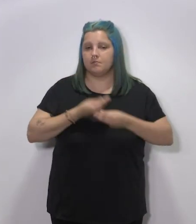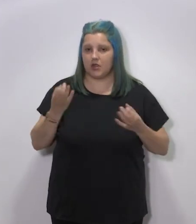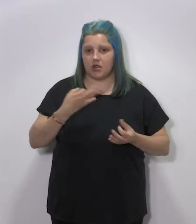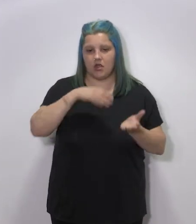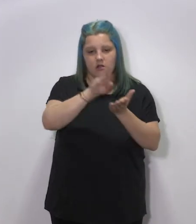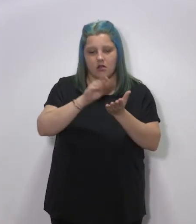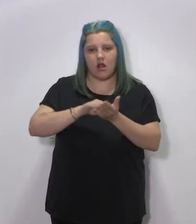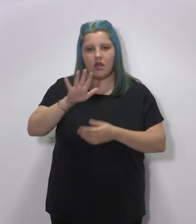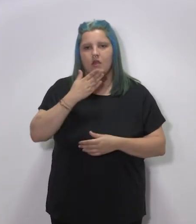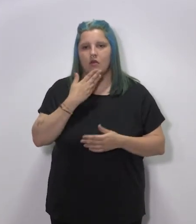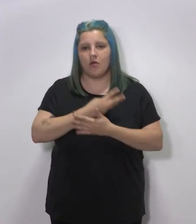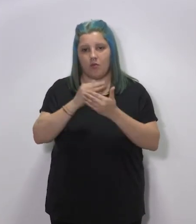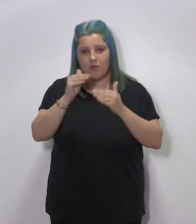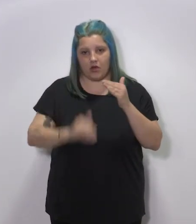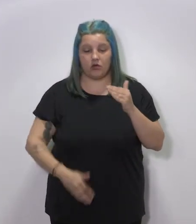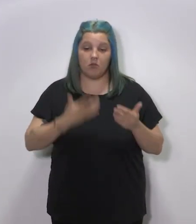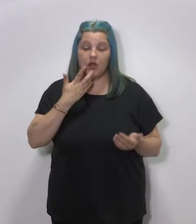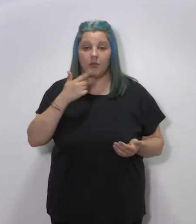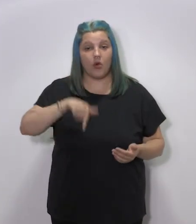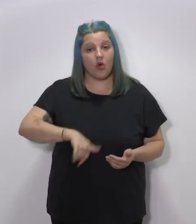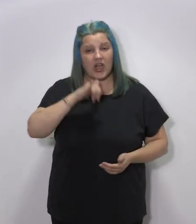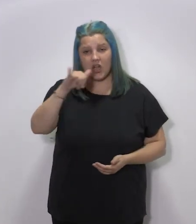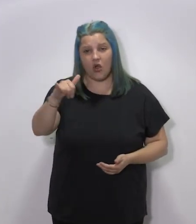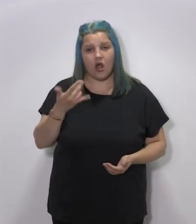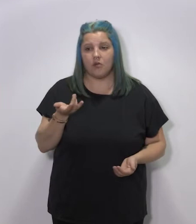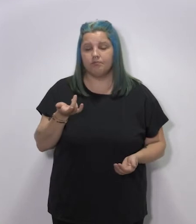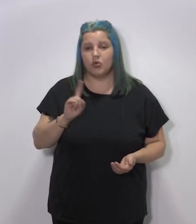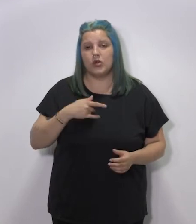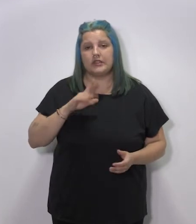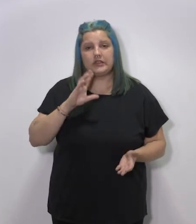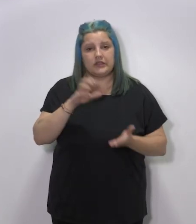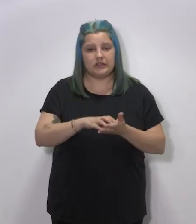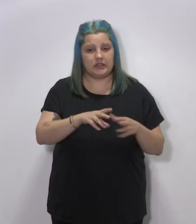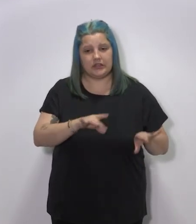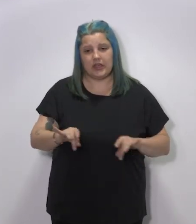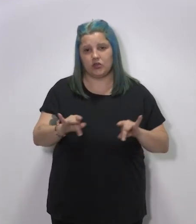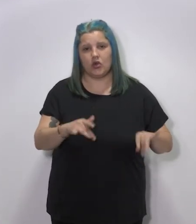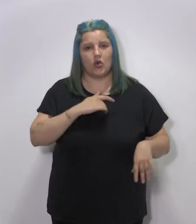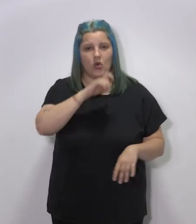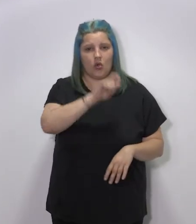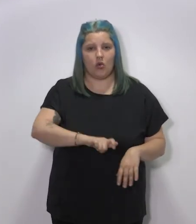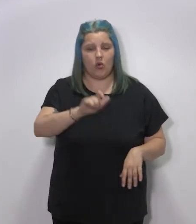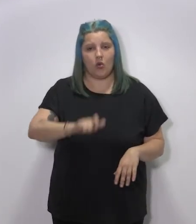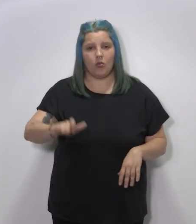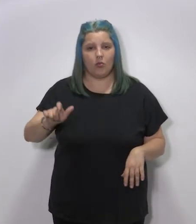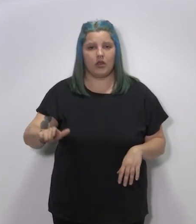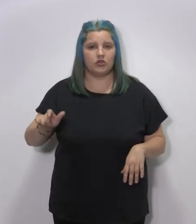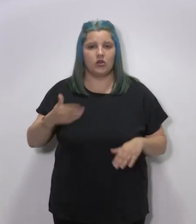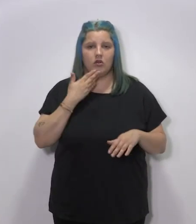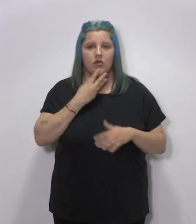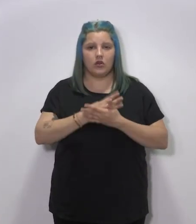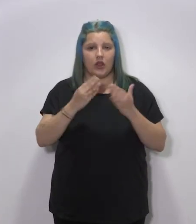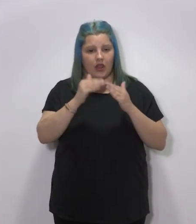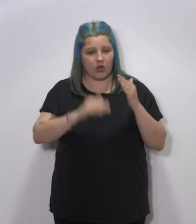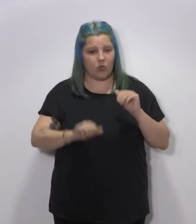acogeremos a 5 menores en nuestra comunidad. Nuestra comunidad no es un territorio que tiene un número muy